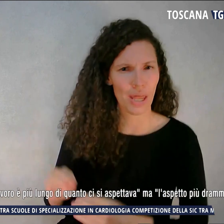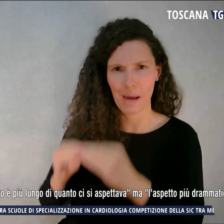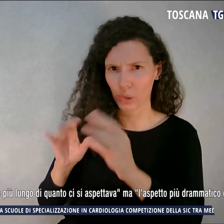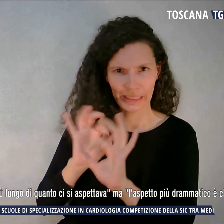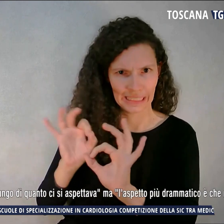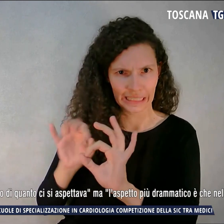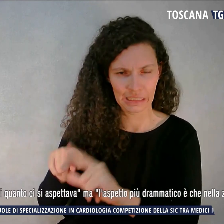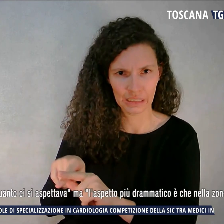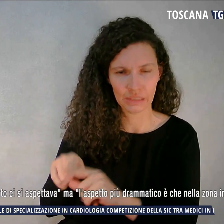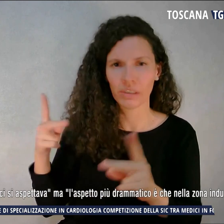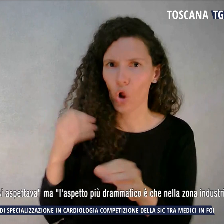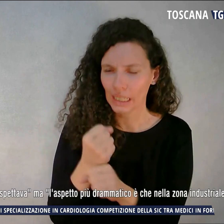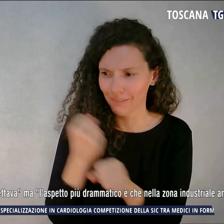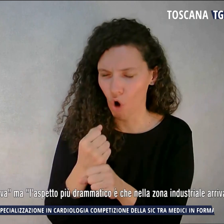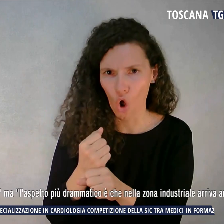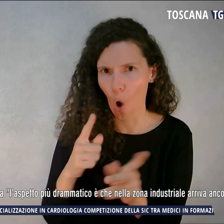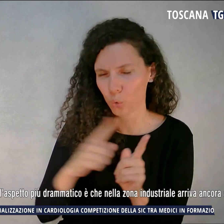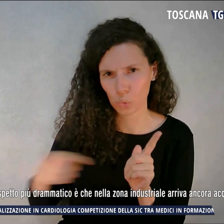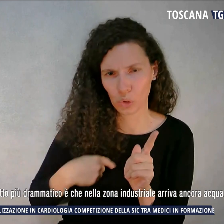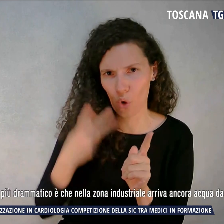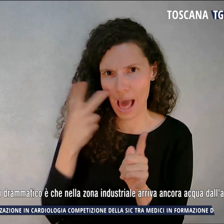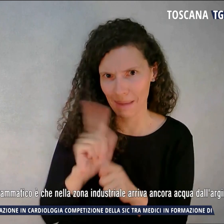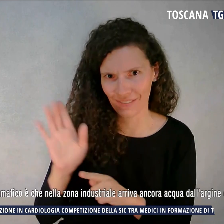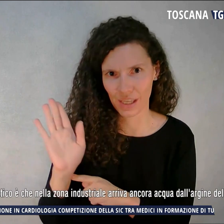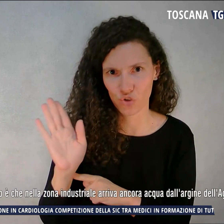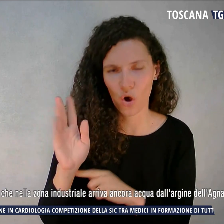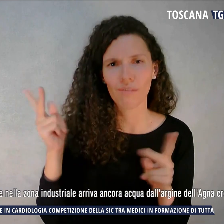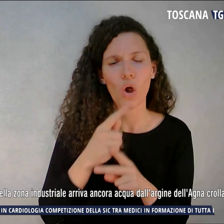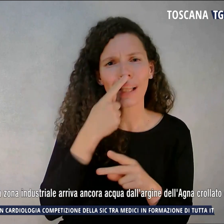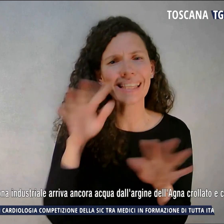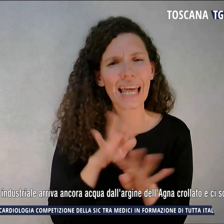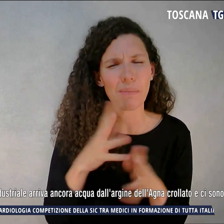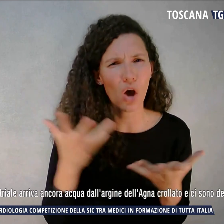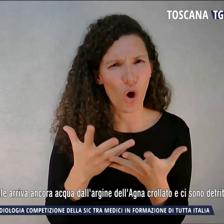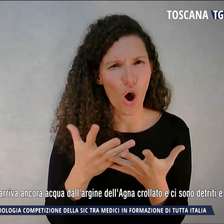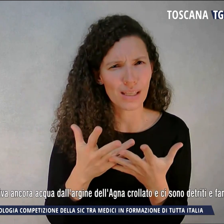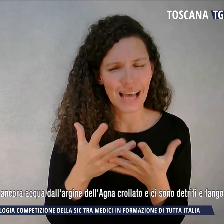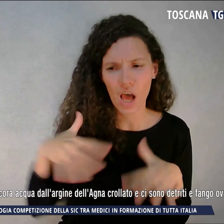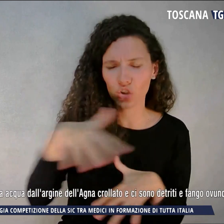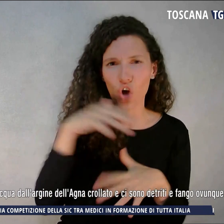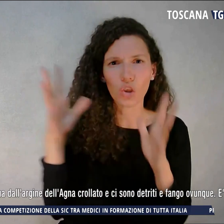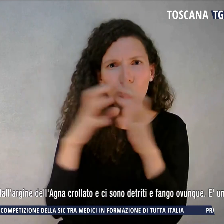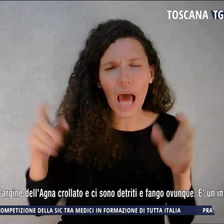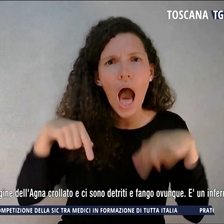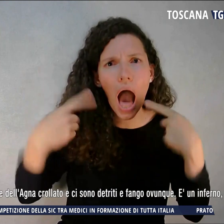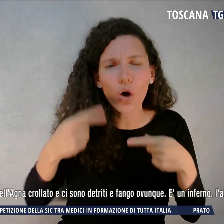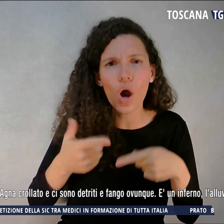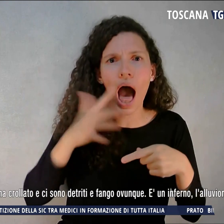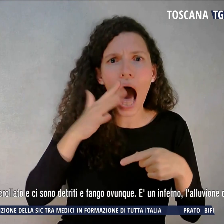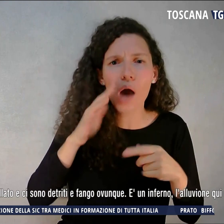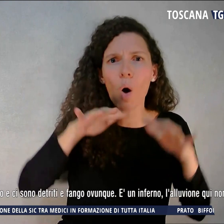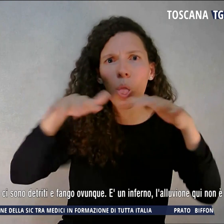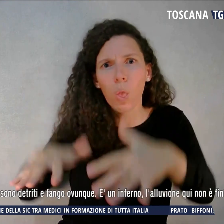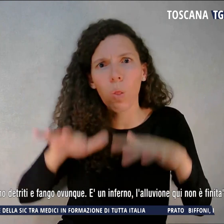lungo di quanto ci si aspettava, ma l'aspetto più drammatico è che nella zona industriale arriva ancora acqua dall'argine del fiume